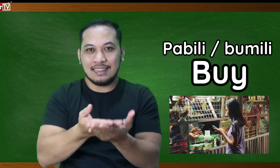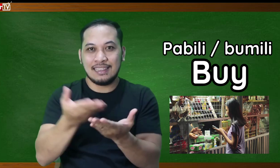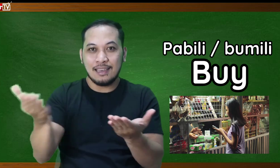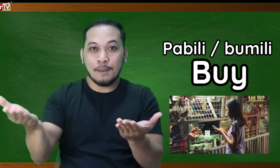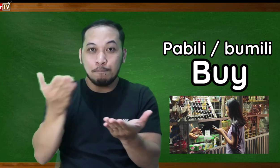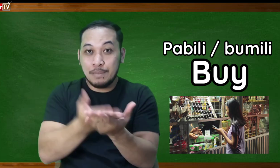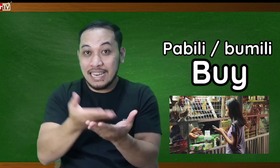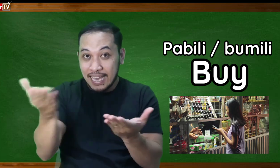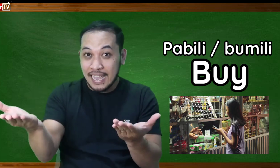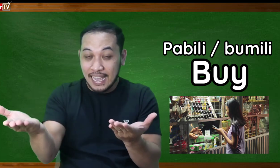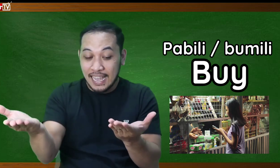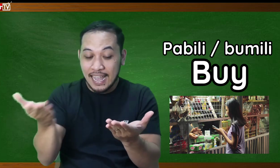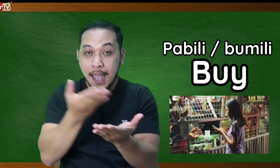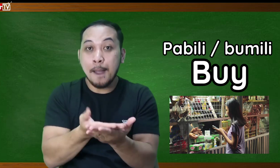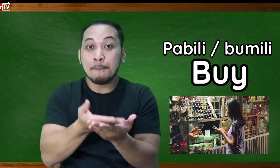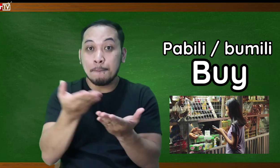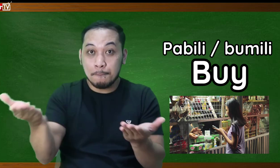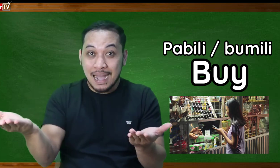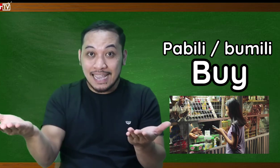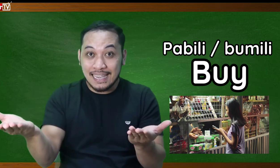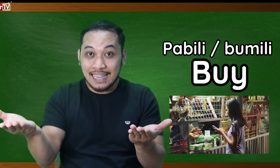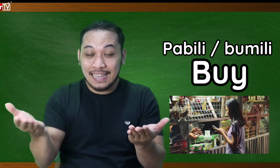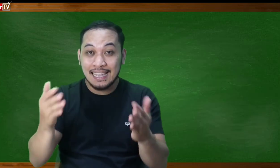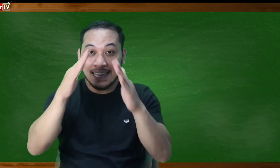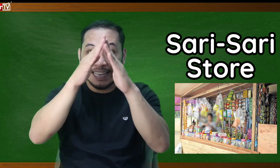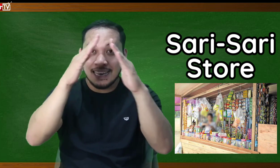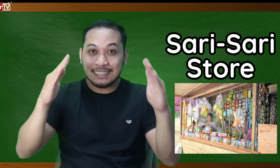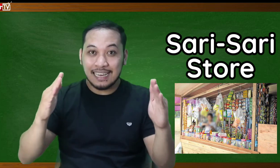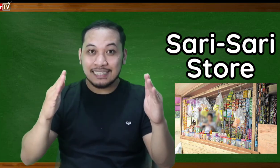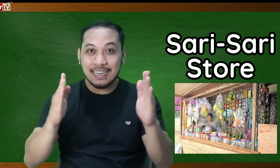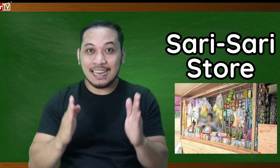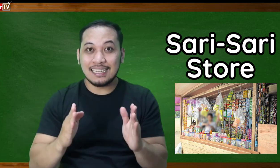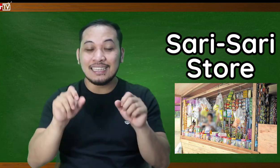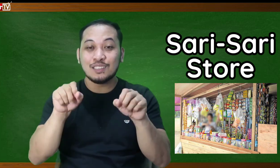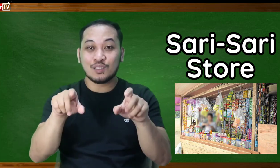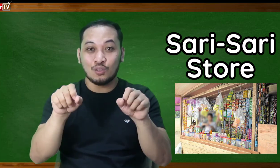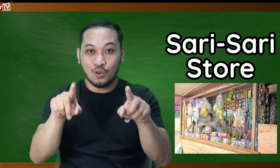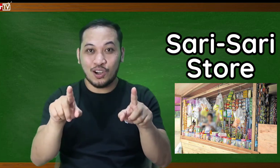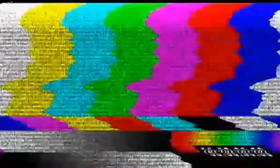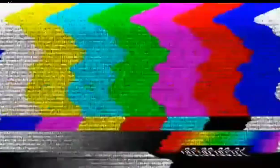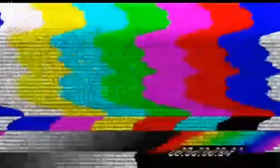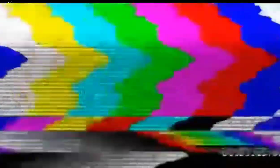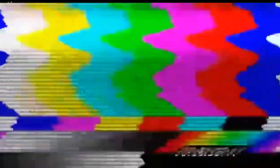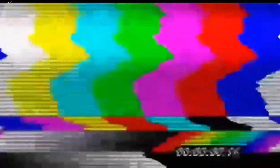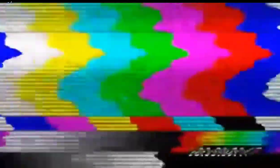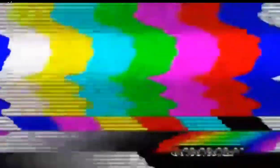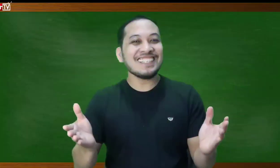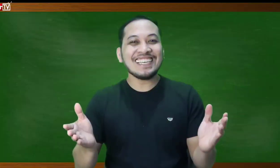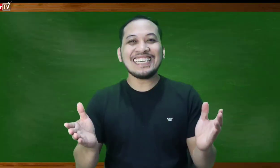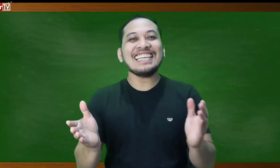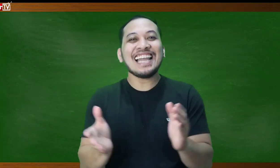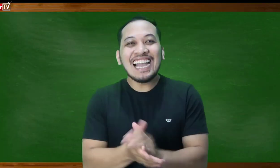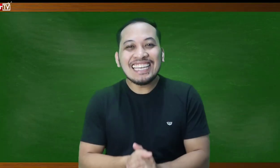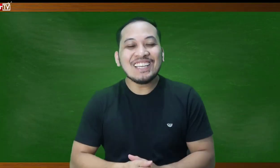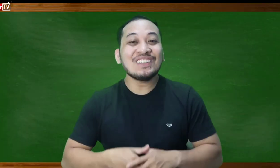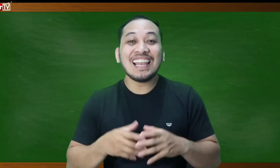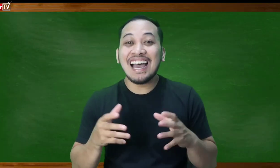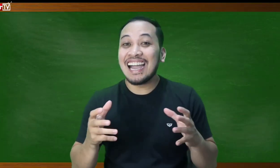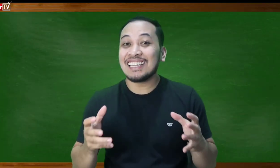Bili Buy Sari Sari Store Bye! Ilang linggo na lang at